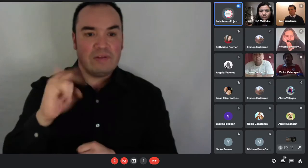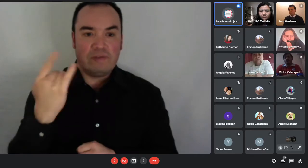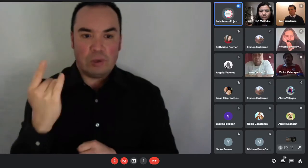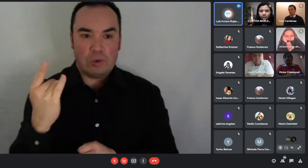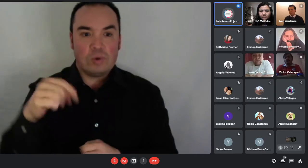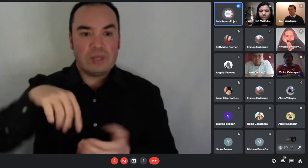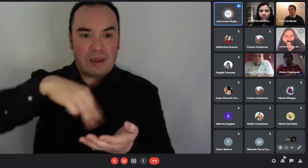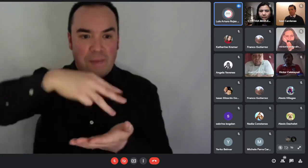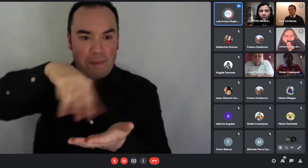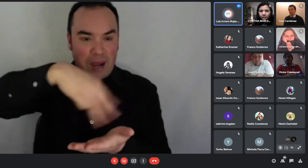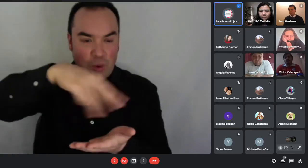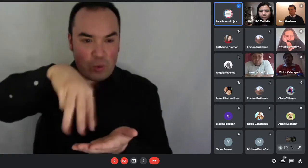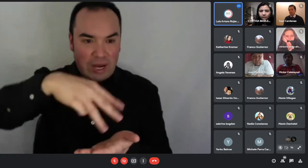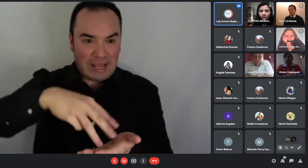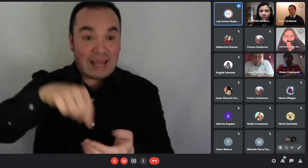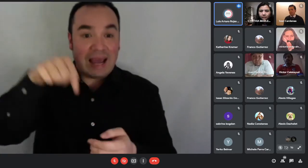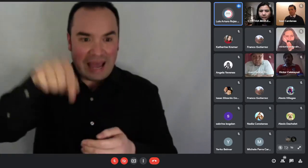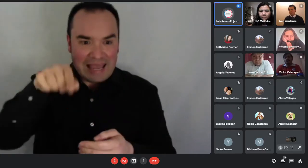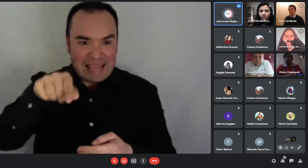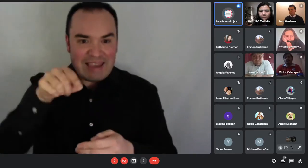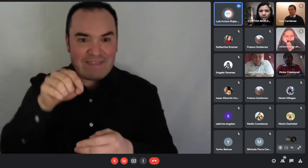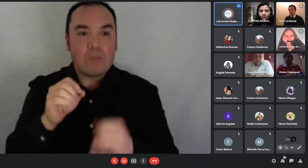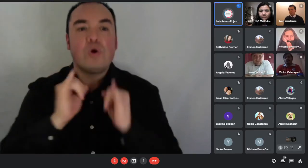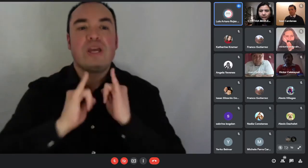revisar y también a través de la página del Ministerio de Vivienda